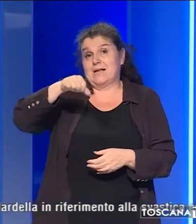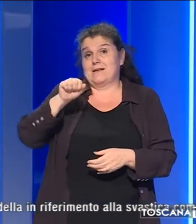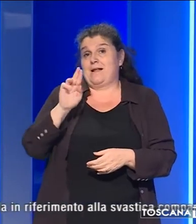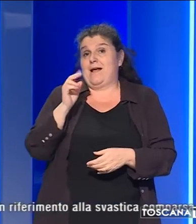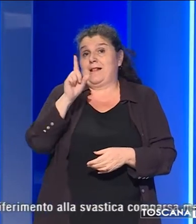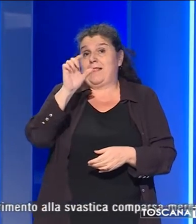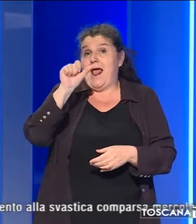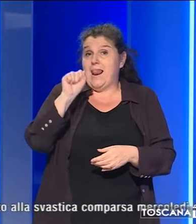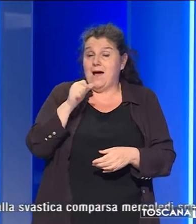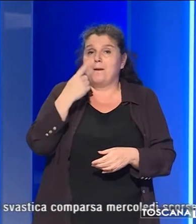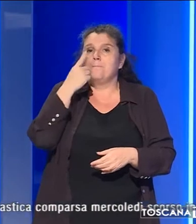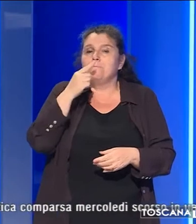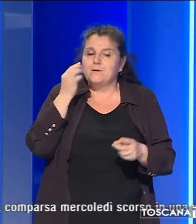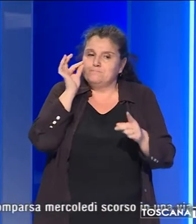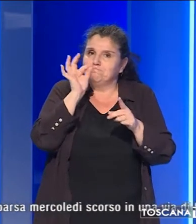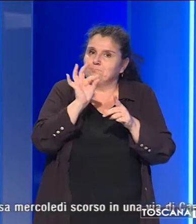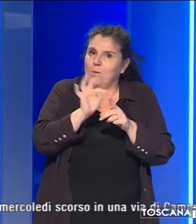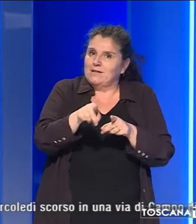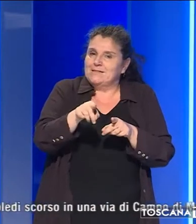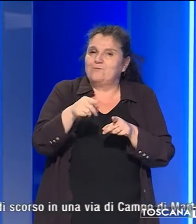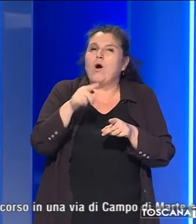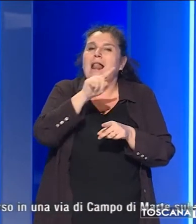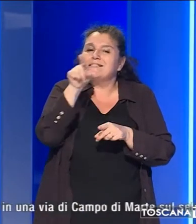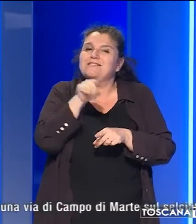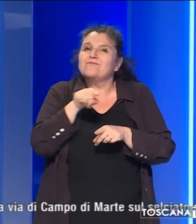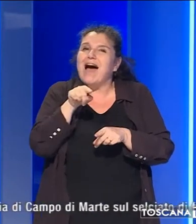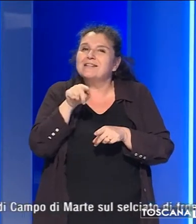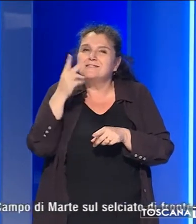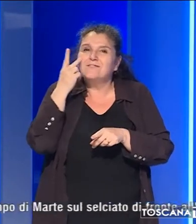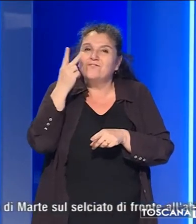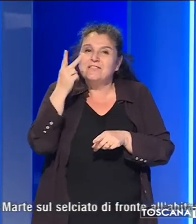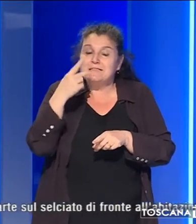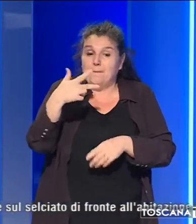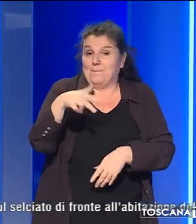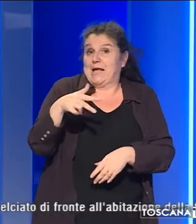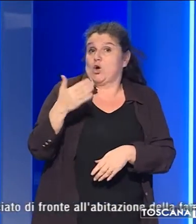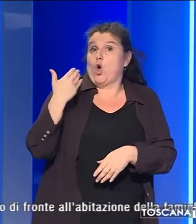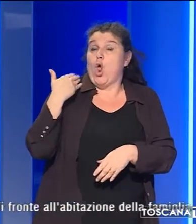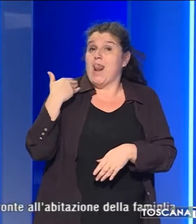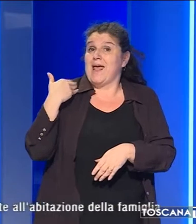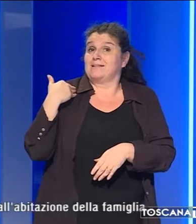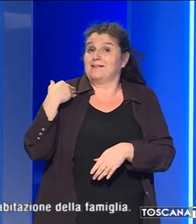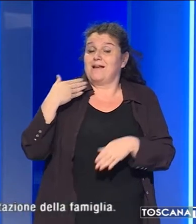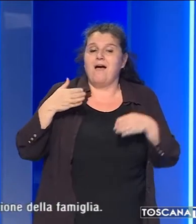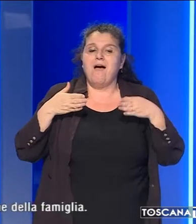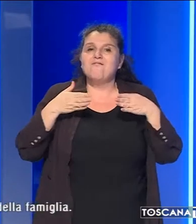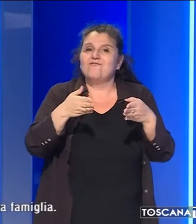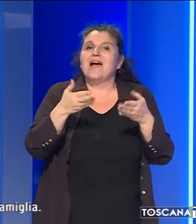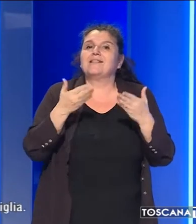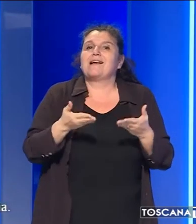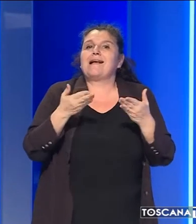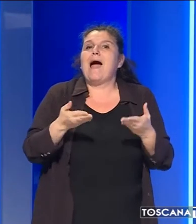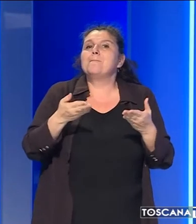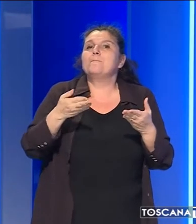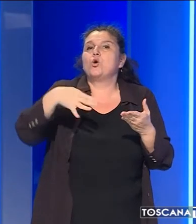Nardella, in riferimento alla svastica comparsa mercoledì scorso in una via di Campo di